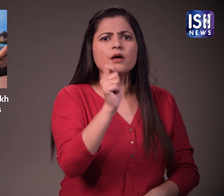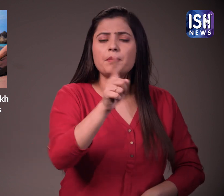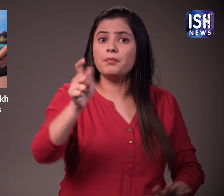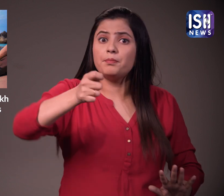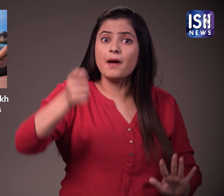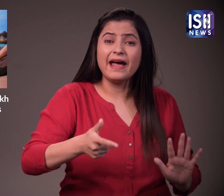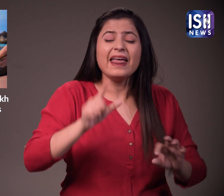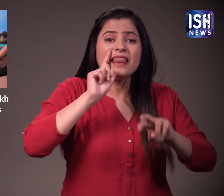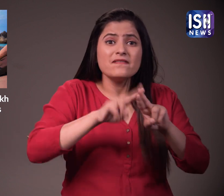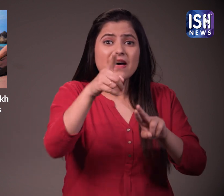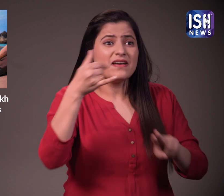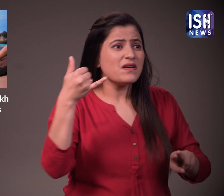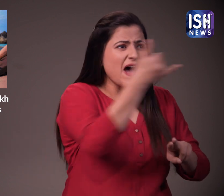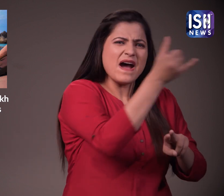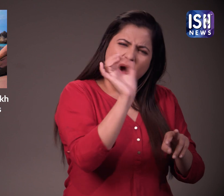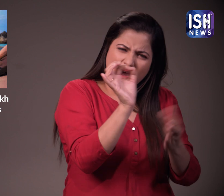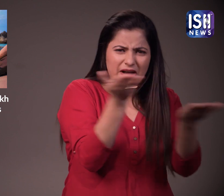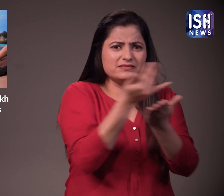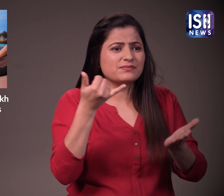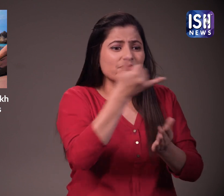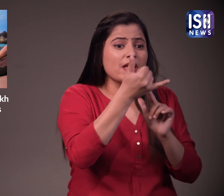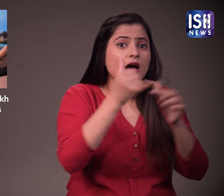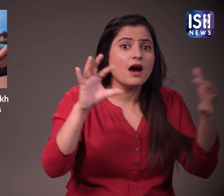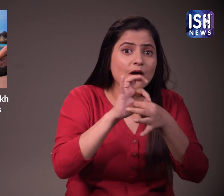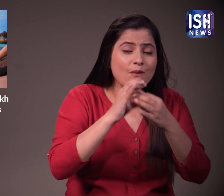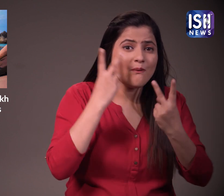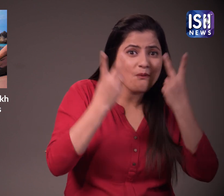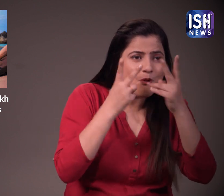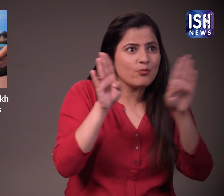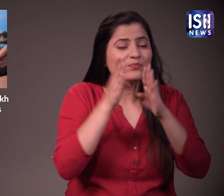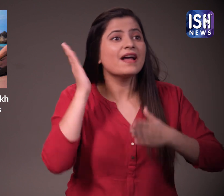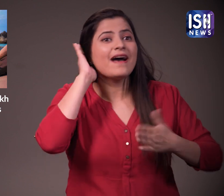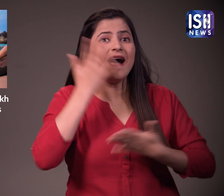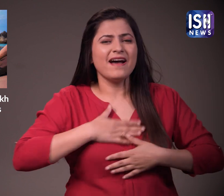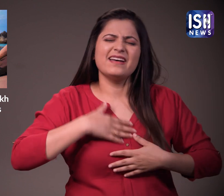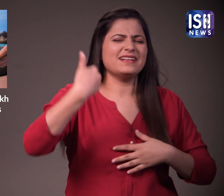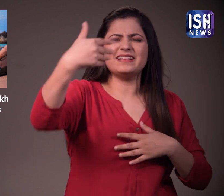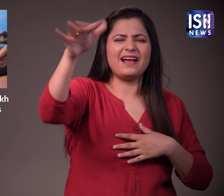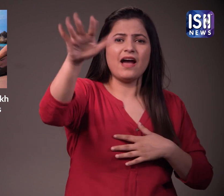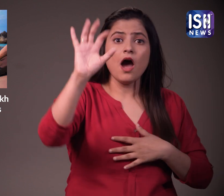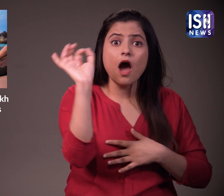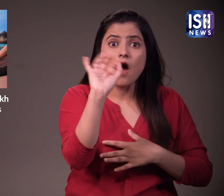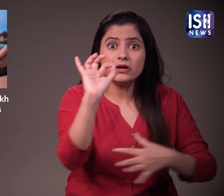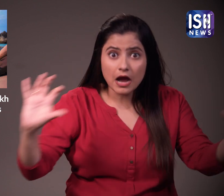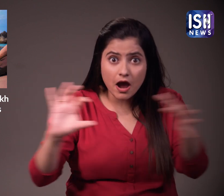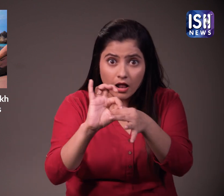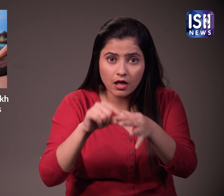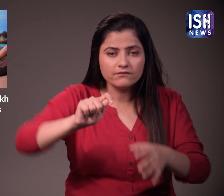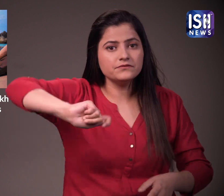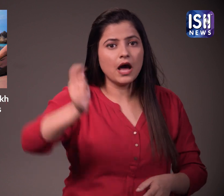भरना ही होगा, सरकर्मी अपने किसी ऐसे सरकर्मी को फोन कर सकता है जो चुट्टी पर है और उसकी चुट्टियों के बारे में बातचित कर सकता है, हाला कि अगर कॉल